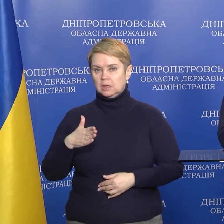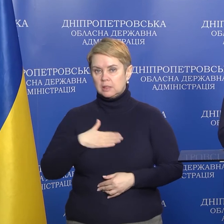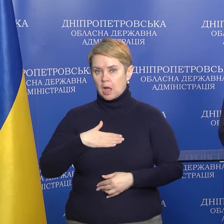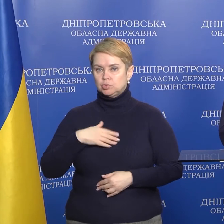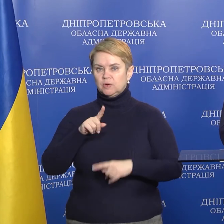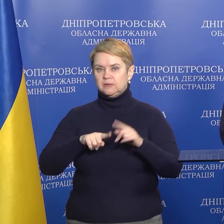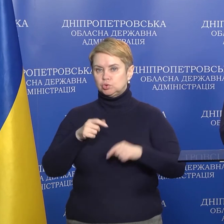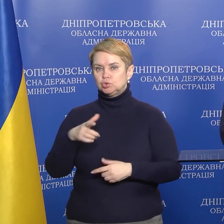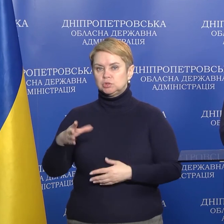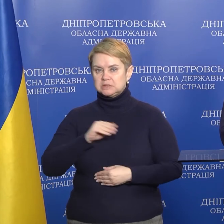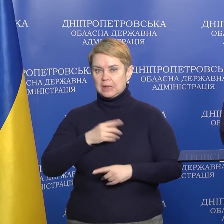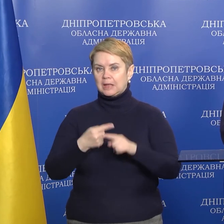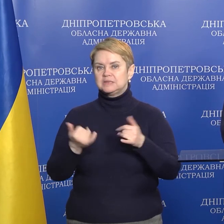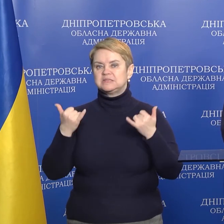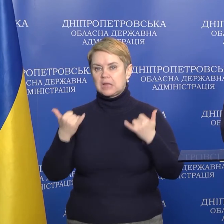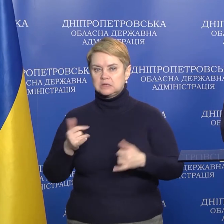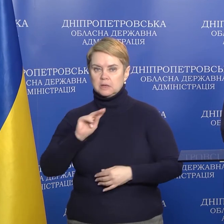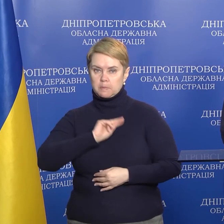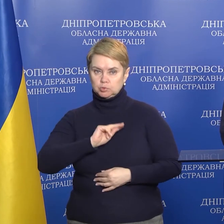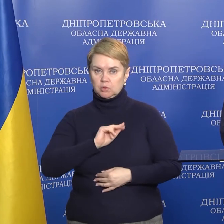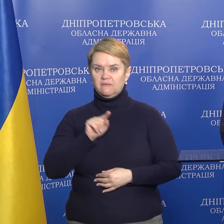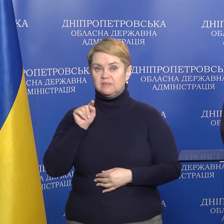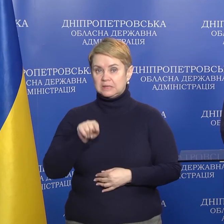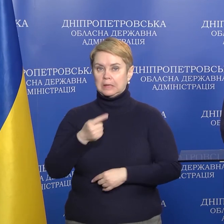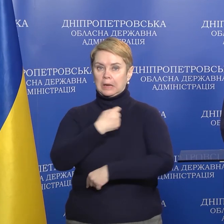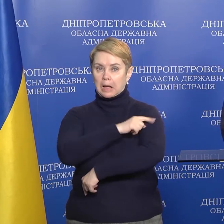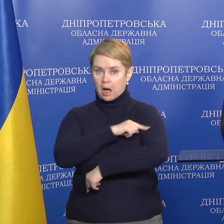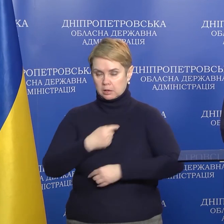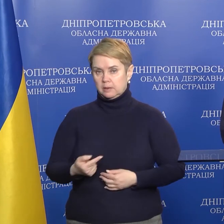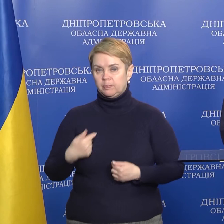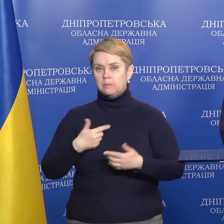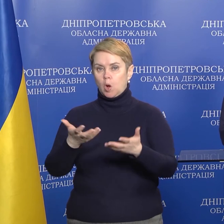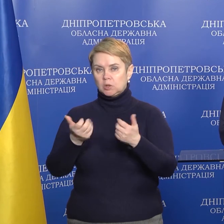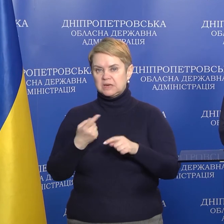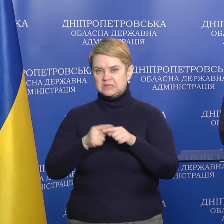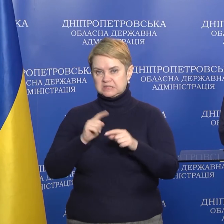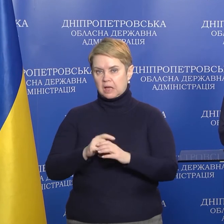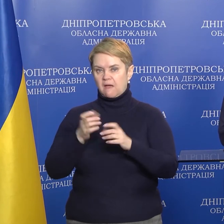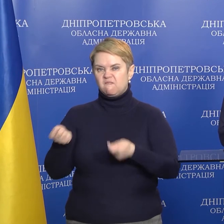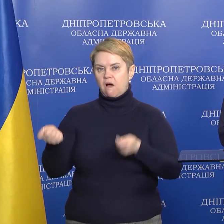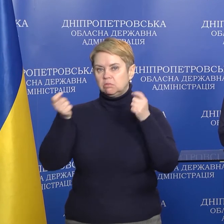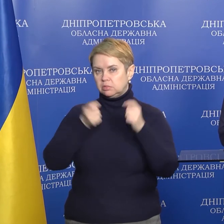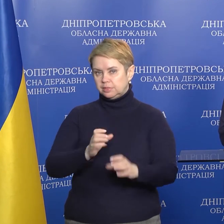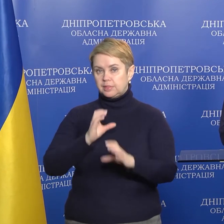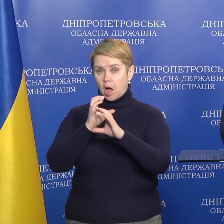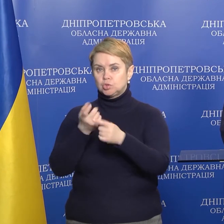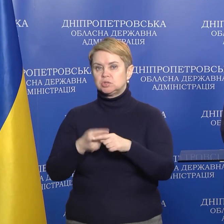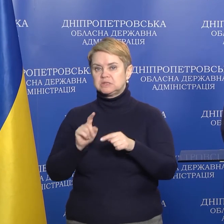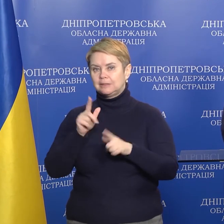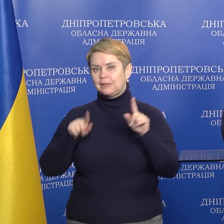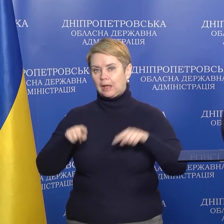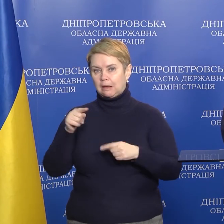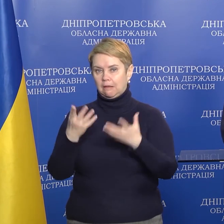співвітчизники, які зараз працюють в цій лікарні. Ми отримали цей вантаж вже за